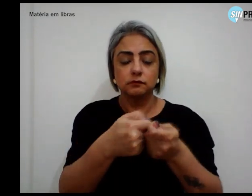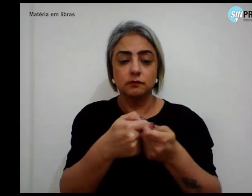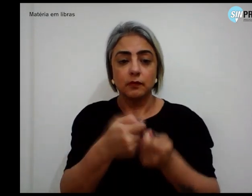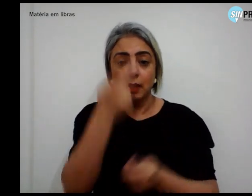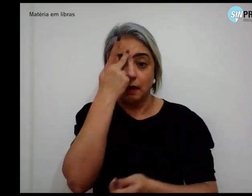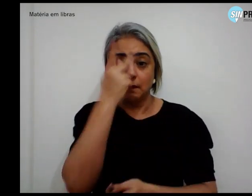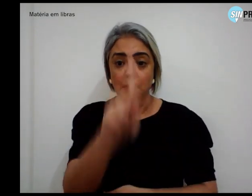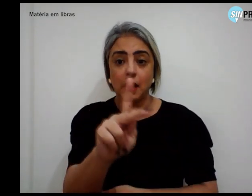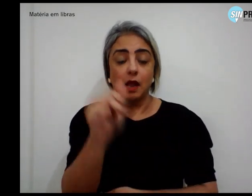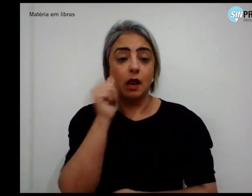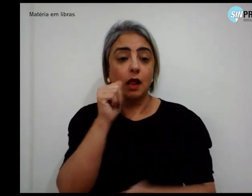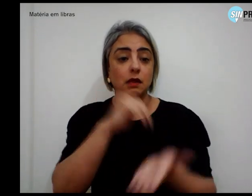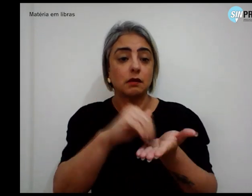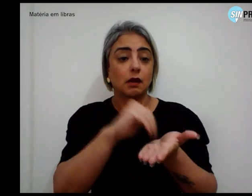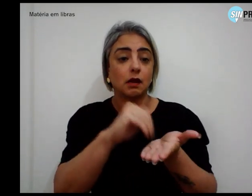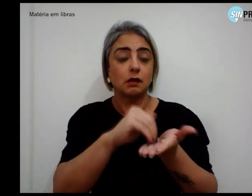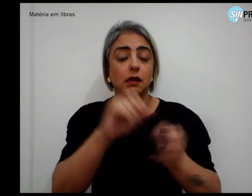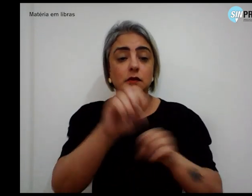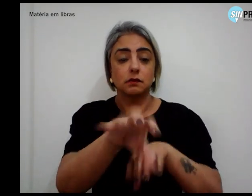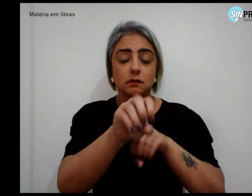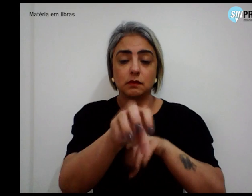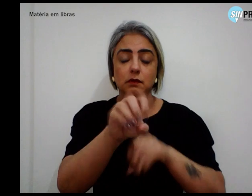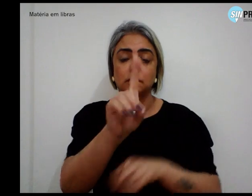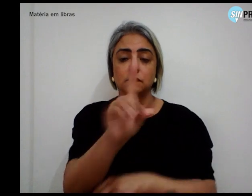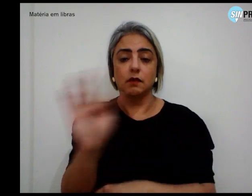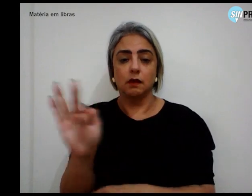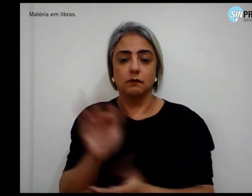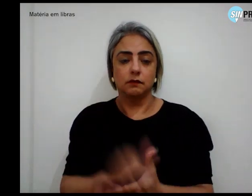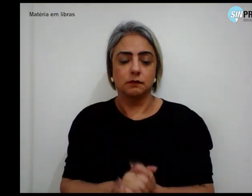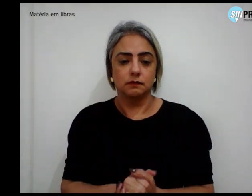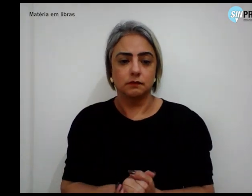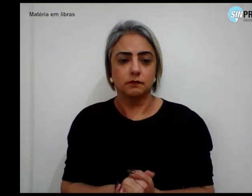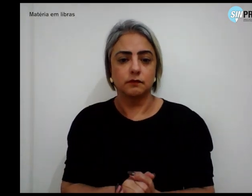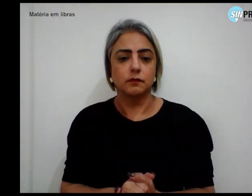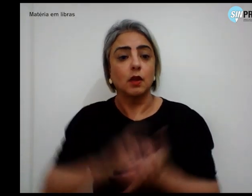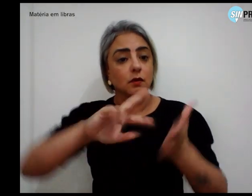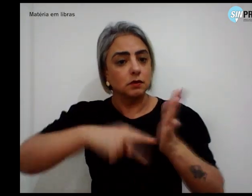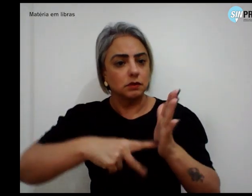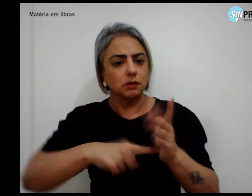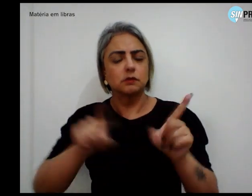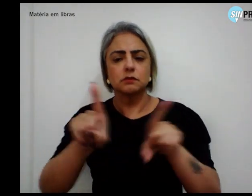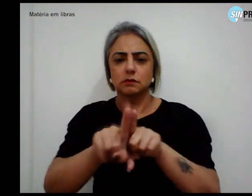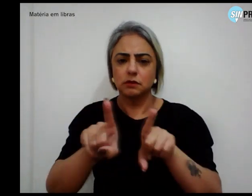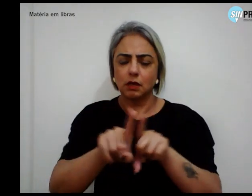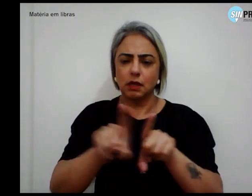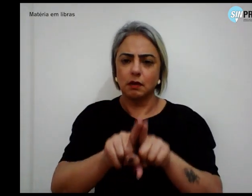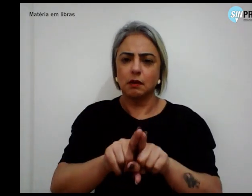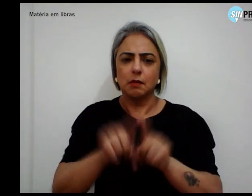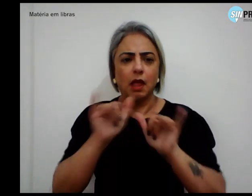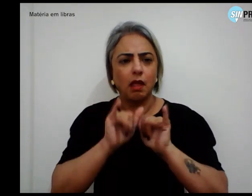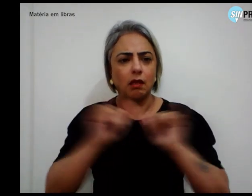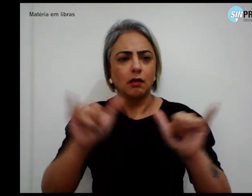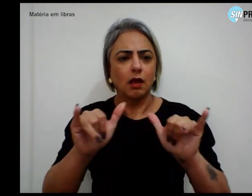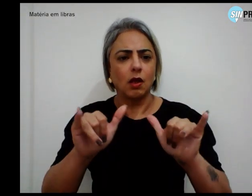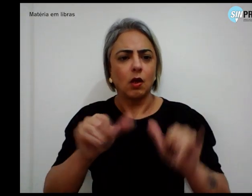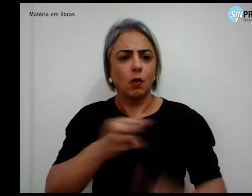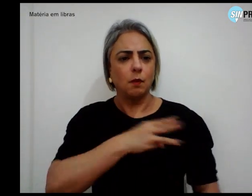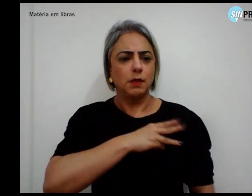Secretaria de Educação do Distrito Federal. O sindicato também acionará o Ministério Público.